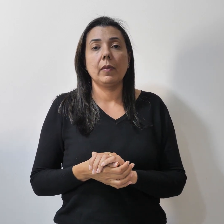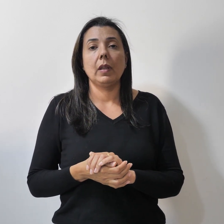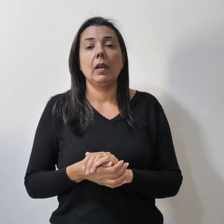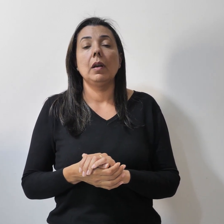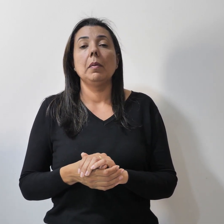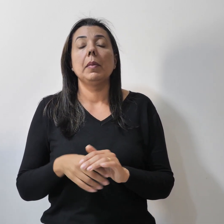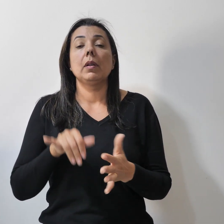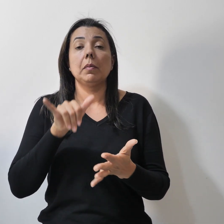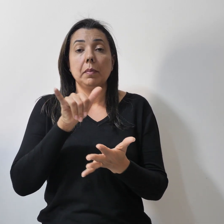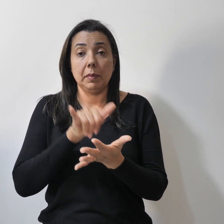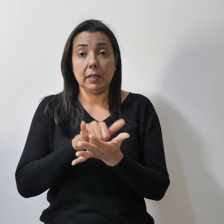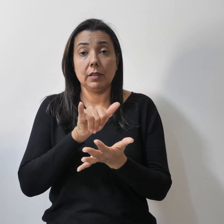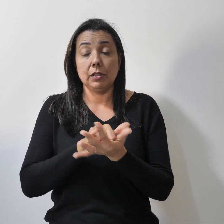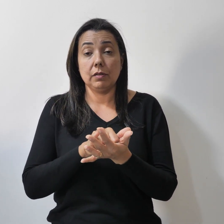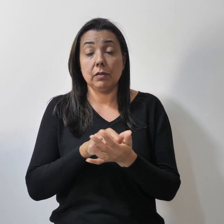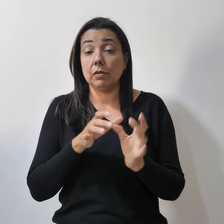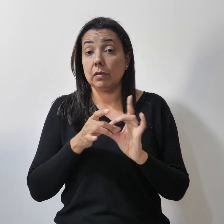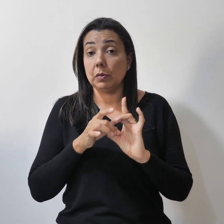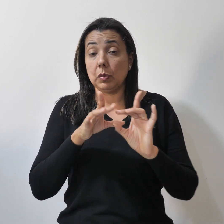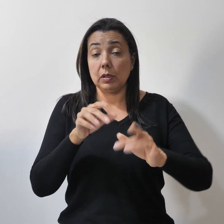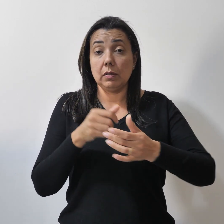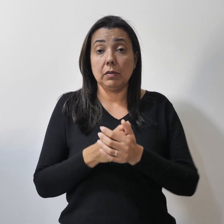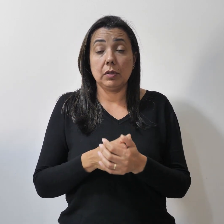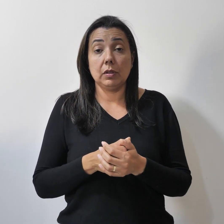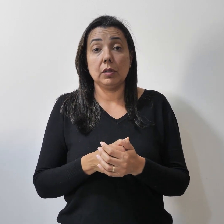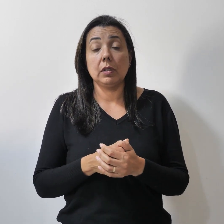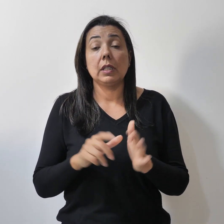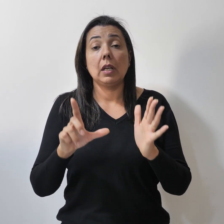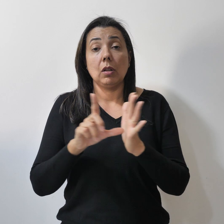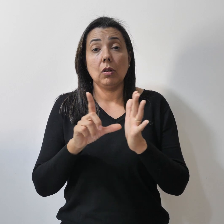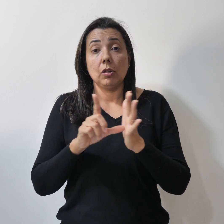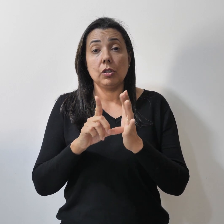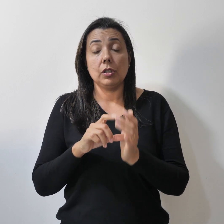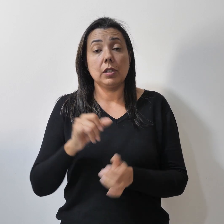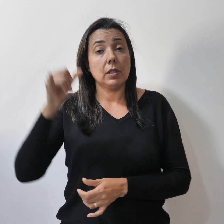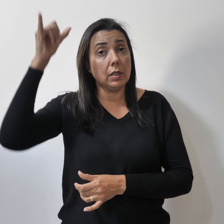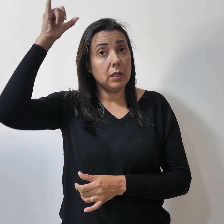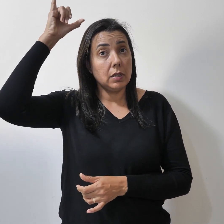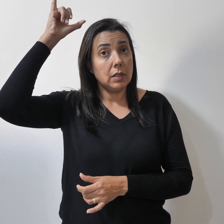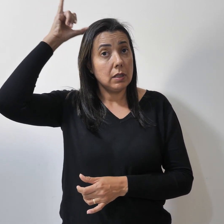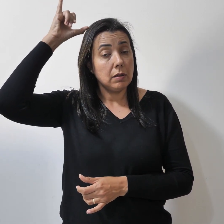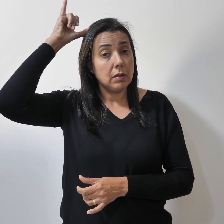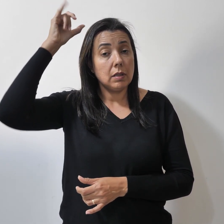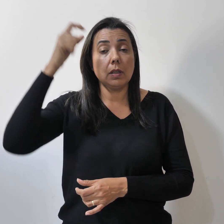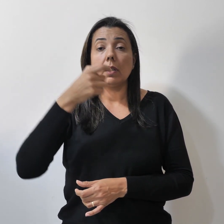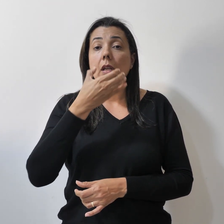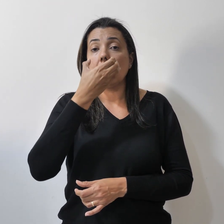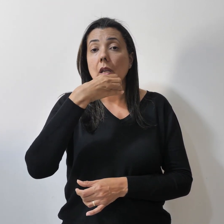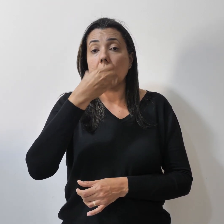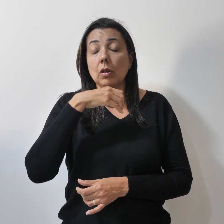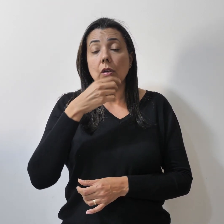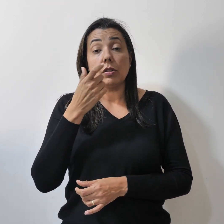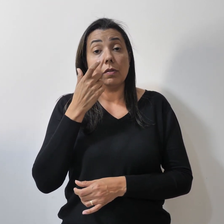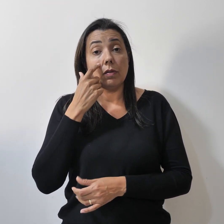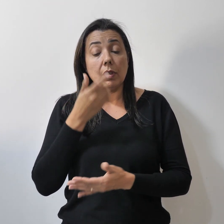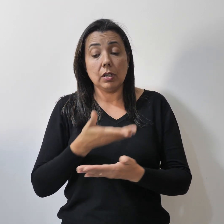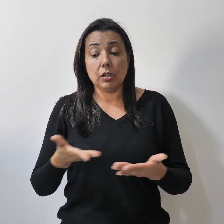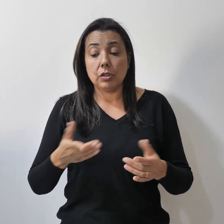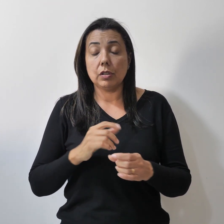aplicativo disponível nas lojas da iOS e Android. Confira o procedimento virtual no